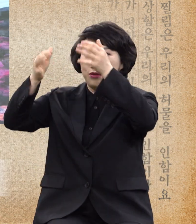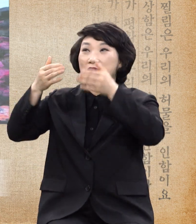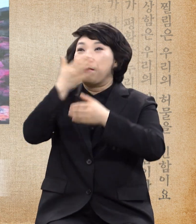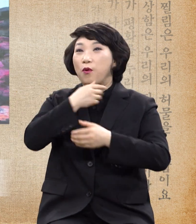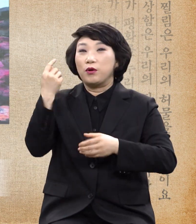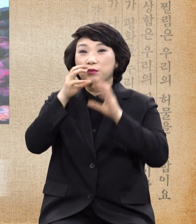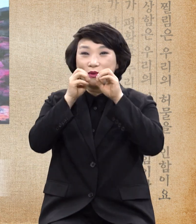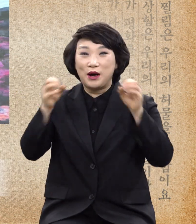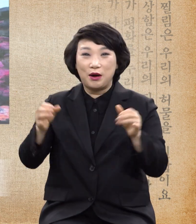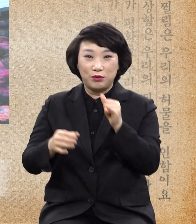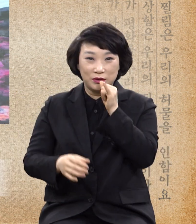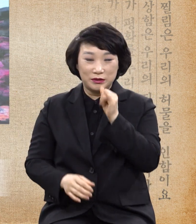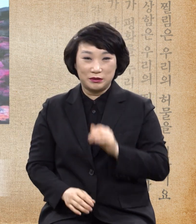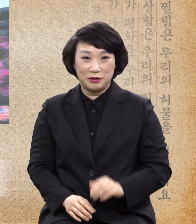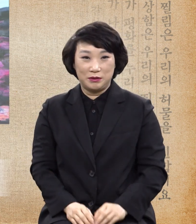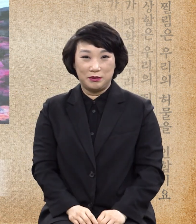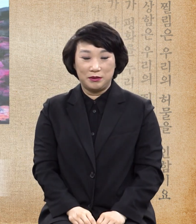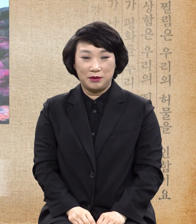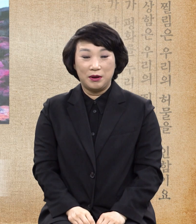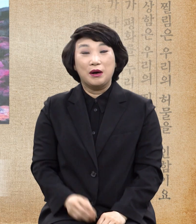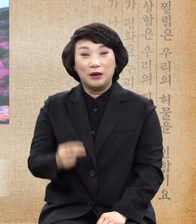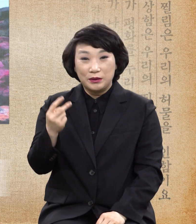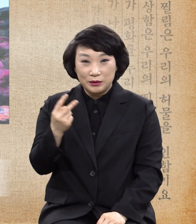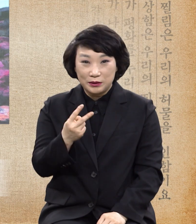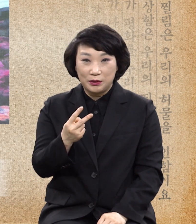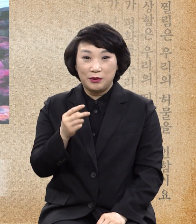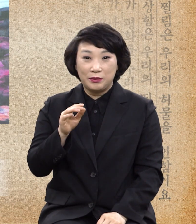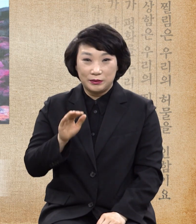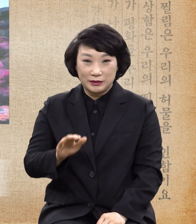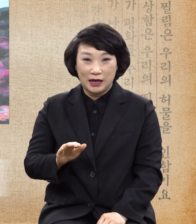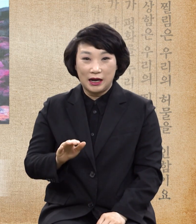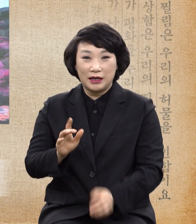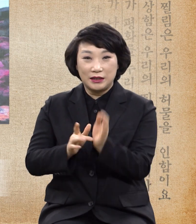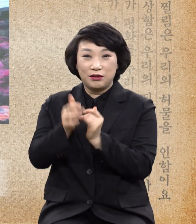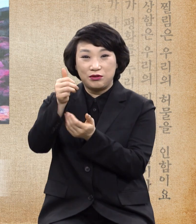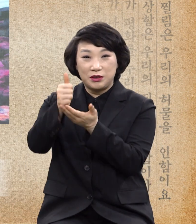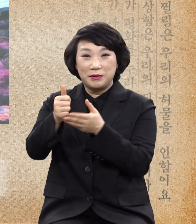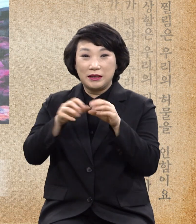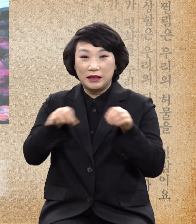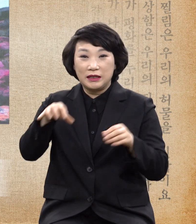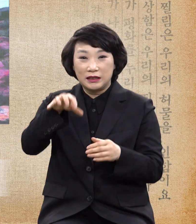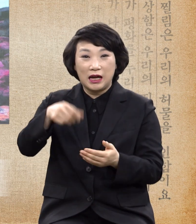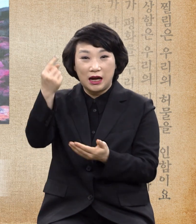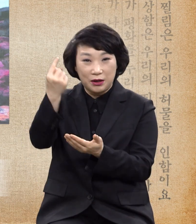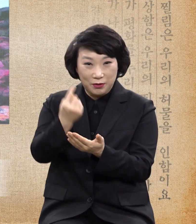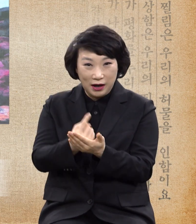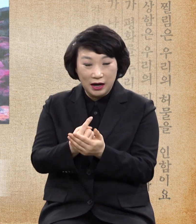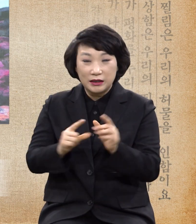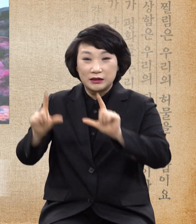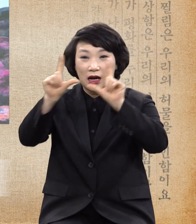그리고 그가 이 땅에서 사신 모든 땅에는